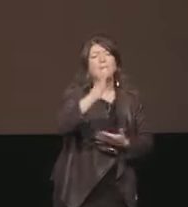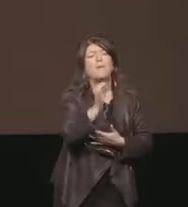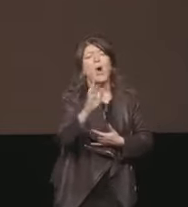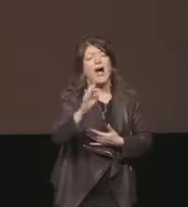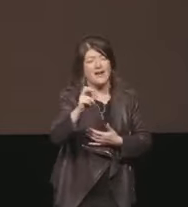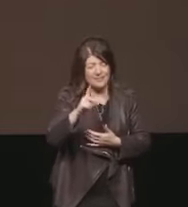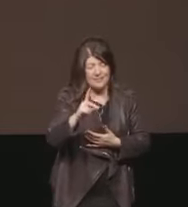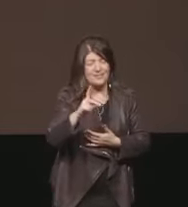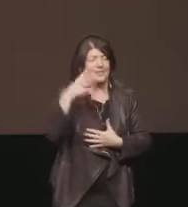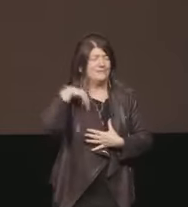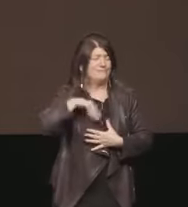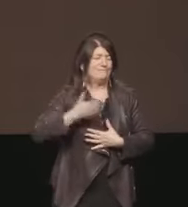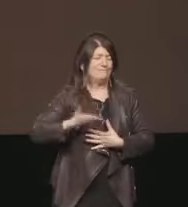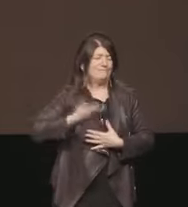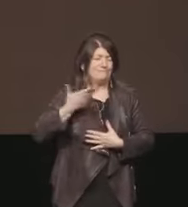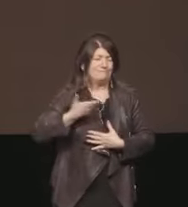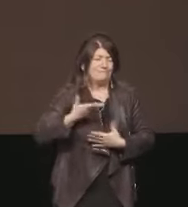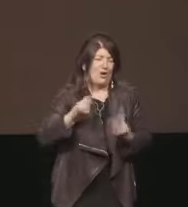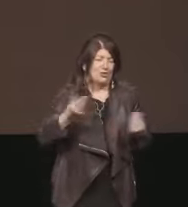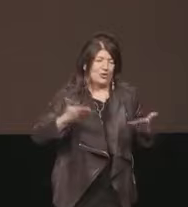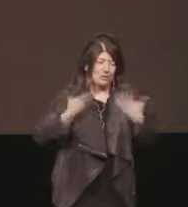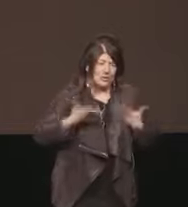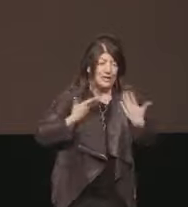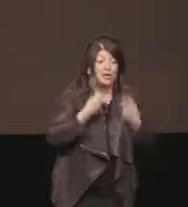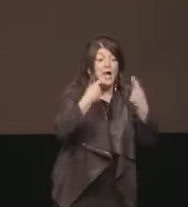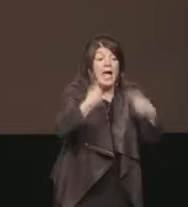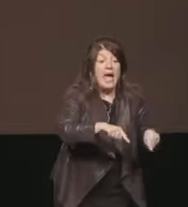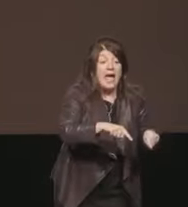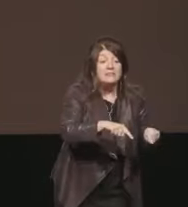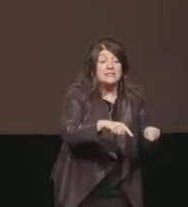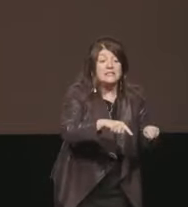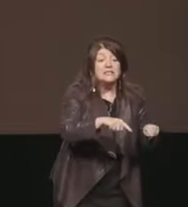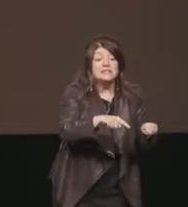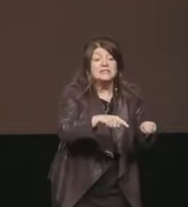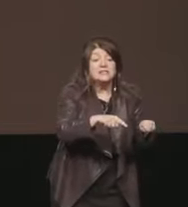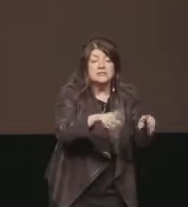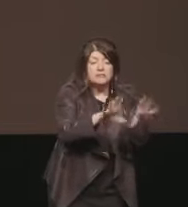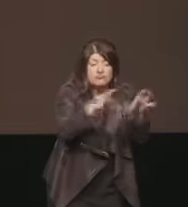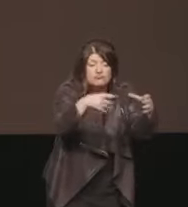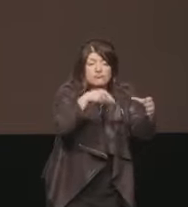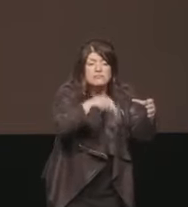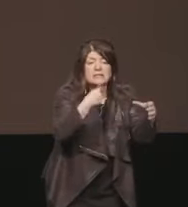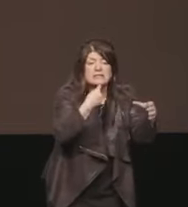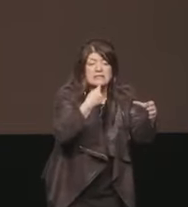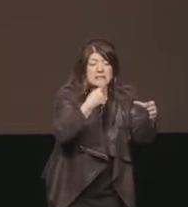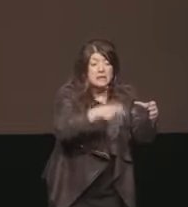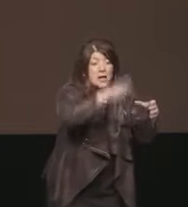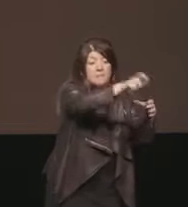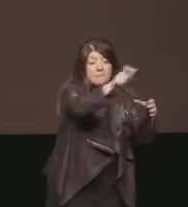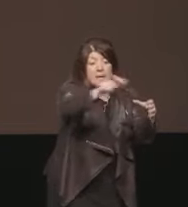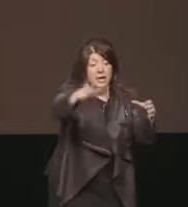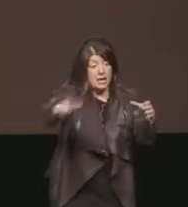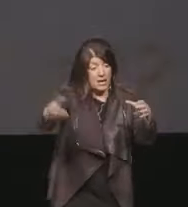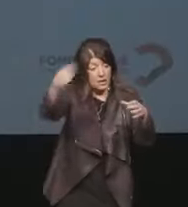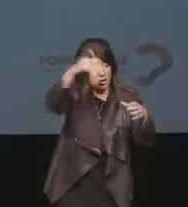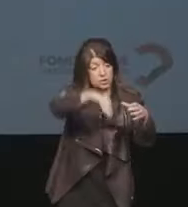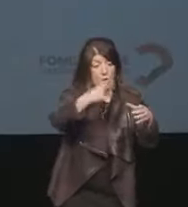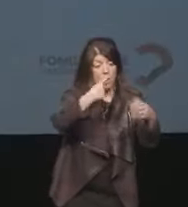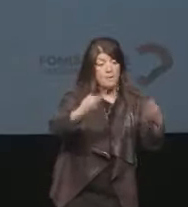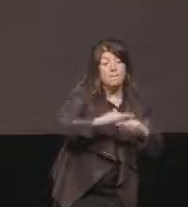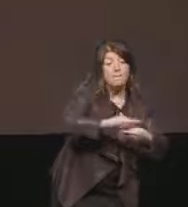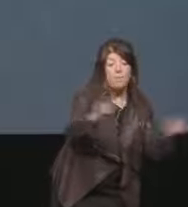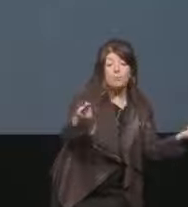e di questo board fanno parte fa parte un gruppo di importanti soggetti pubblici e privati